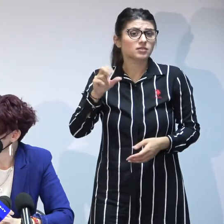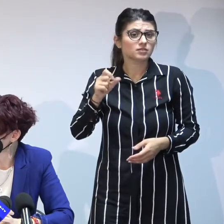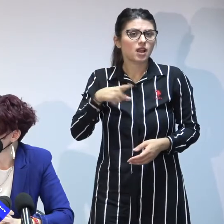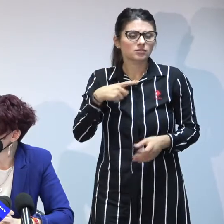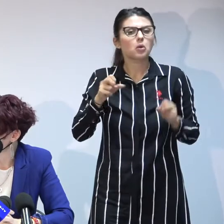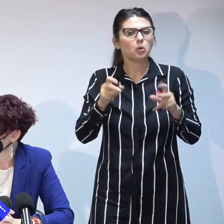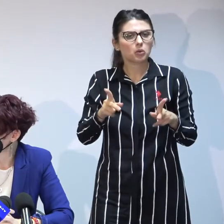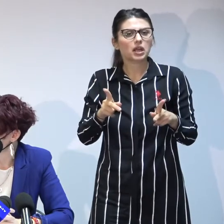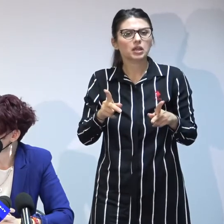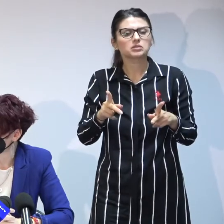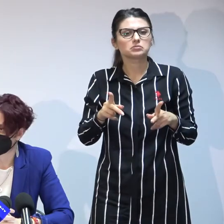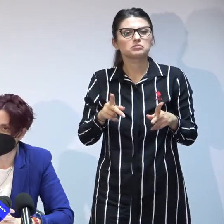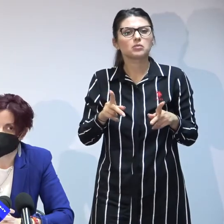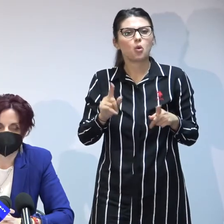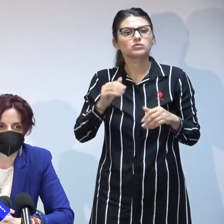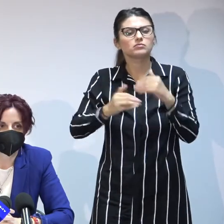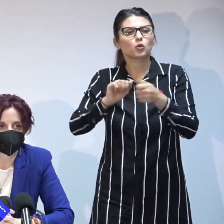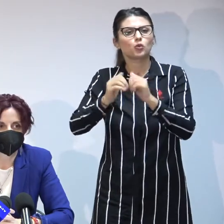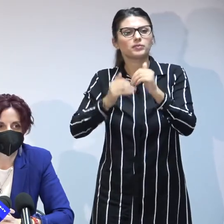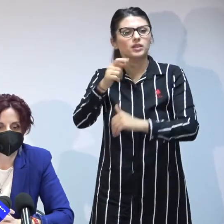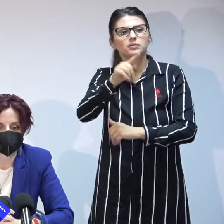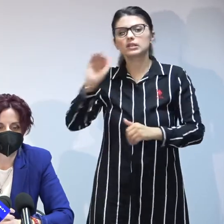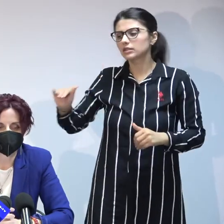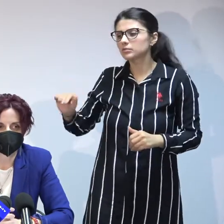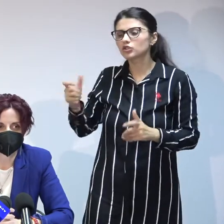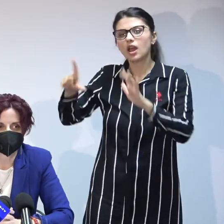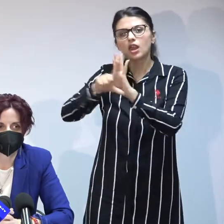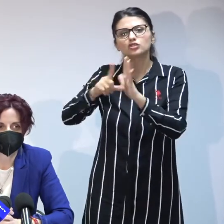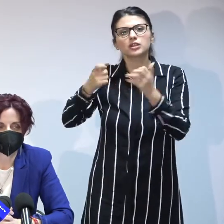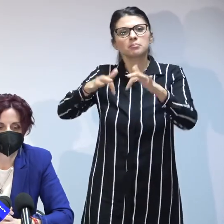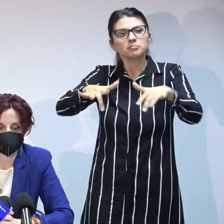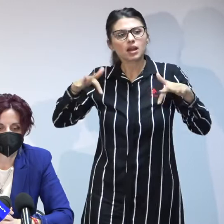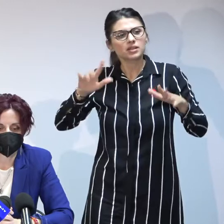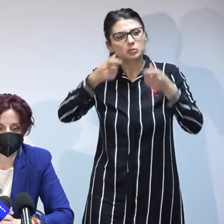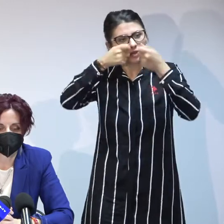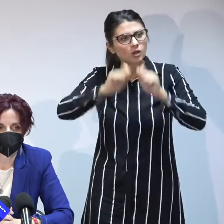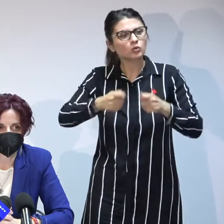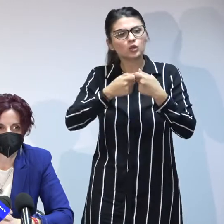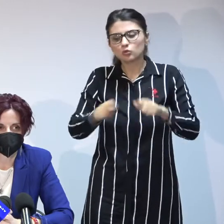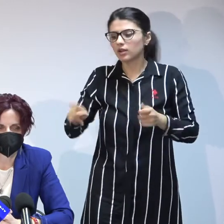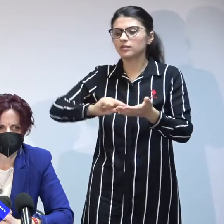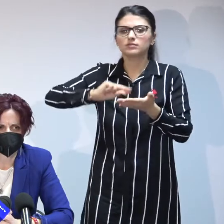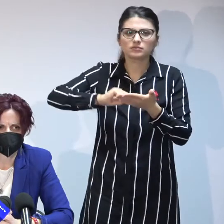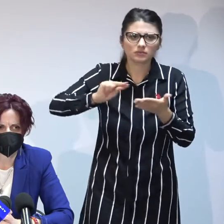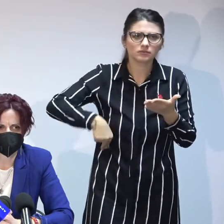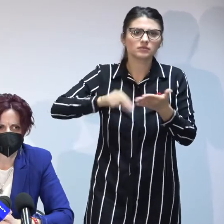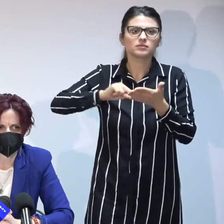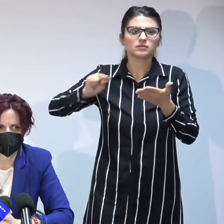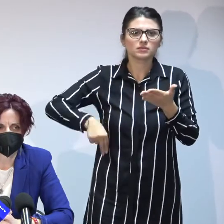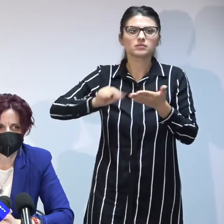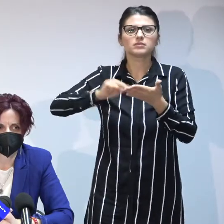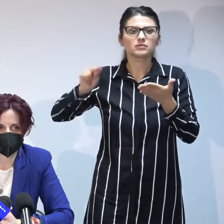spună ok, trecem și peste copul acesta ce se întâmplă cu legea din Parlament unde ar trebui să renunțăm la toate semnăturile până la